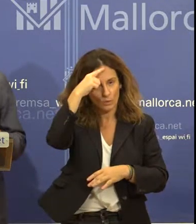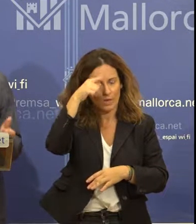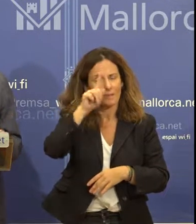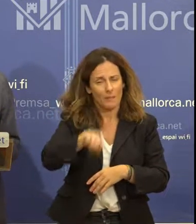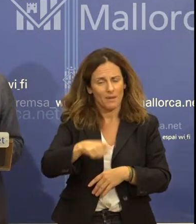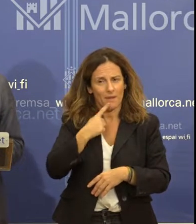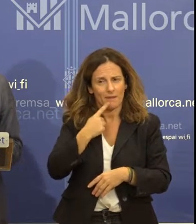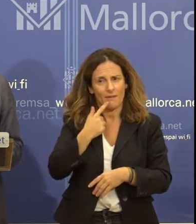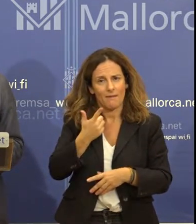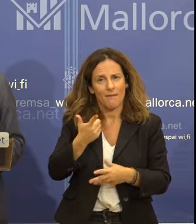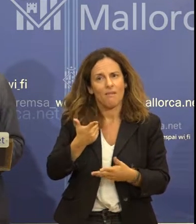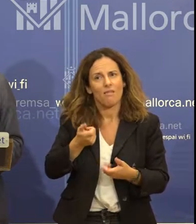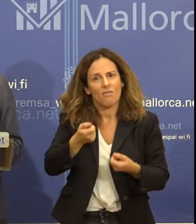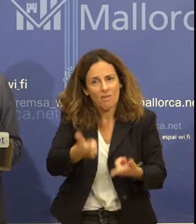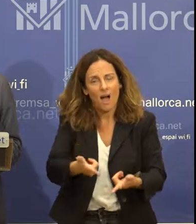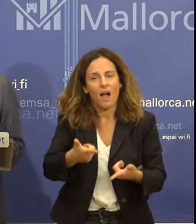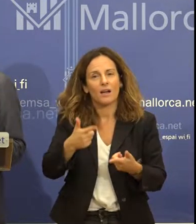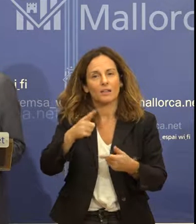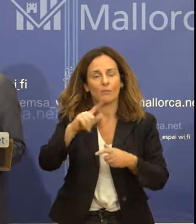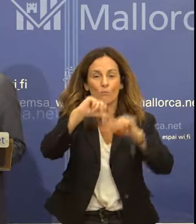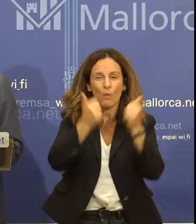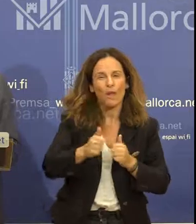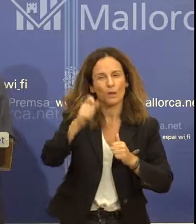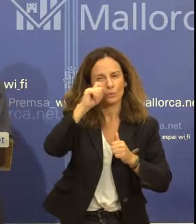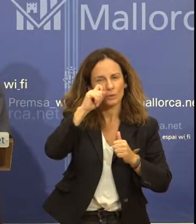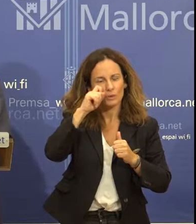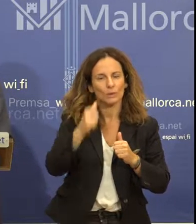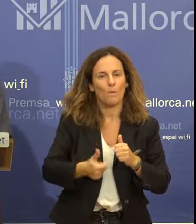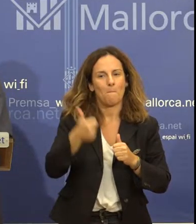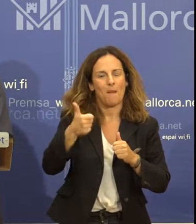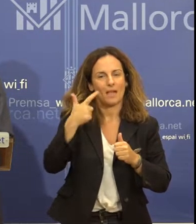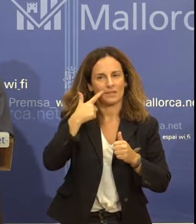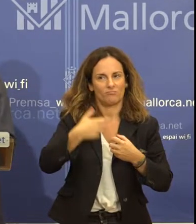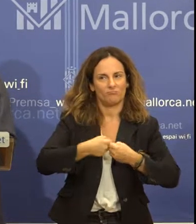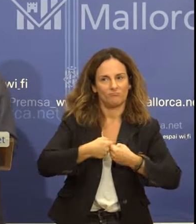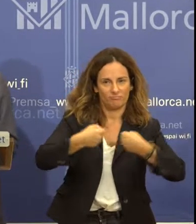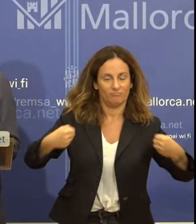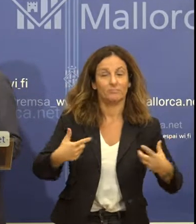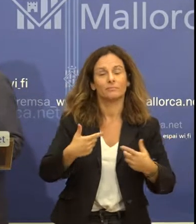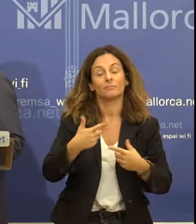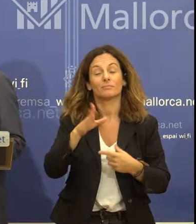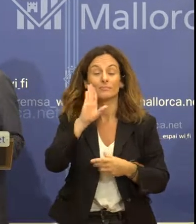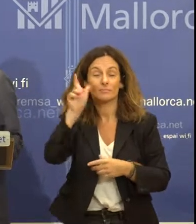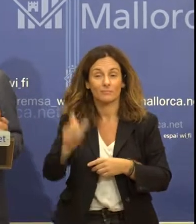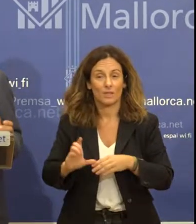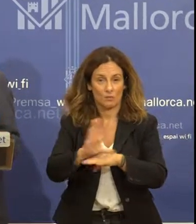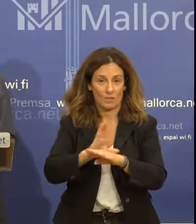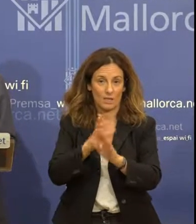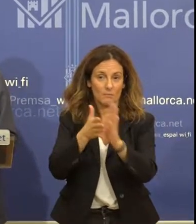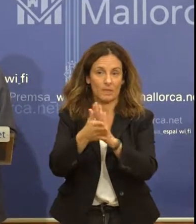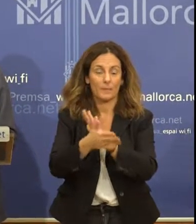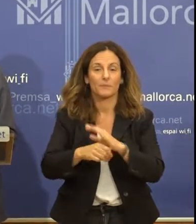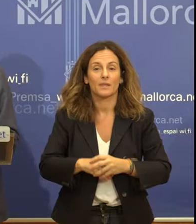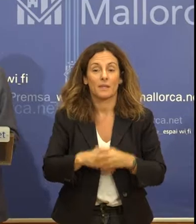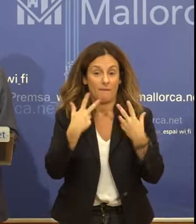una diferenciació d'un model turístic tan necessari com comentava el conseller. A partir d'aquí restam a la vostra